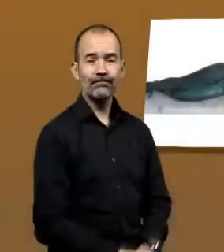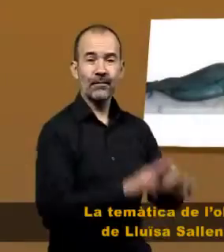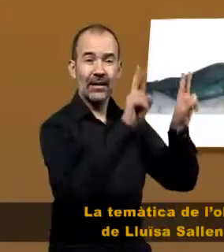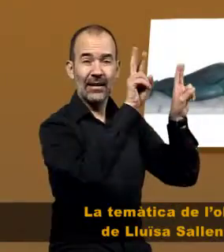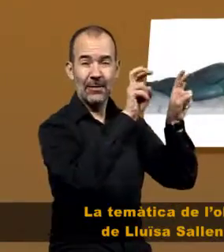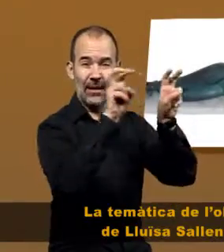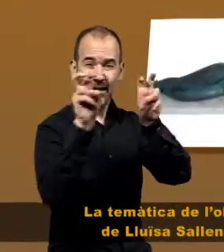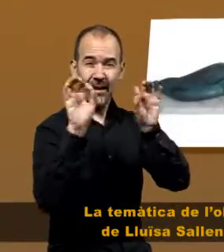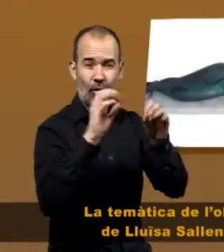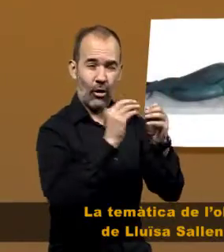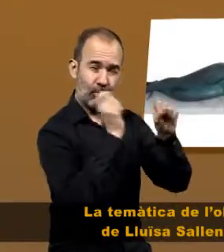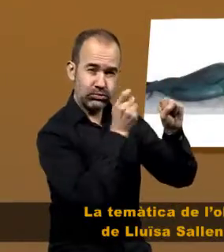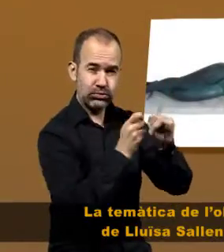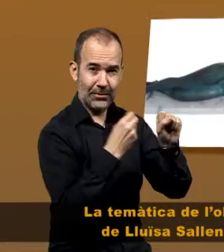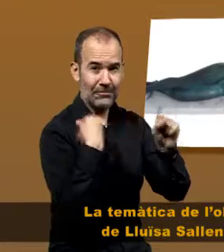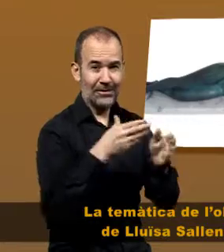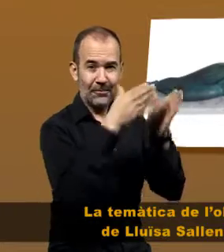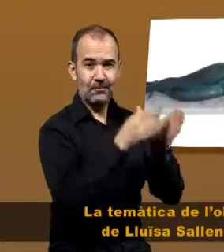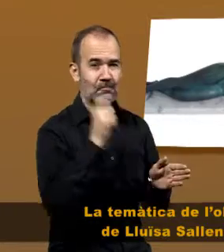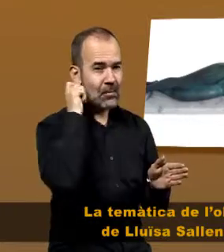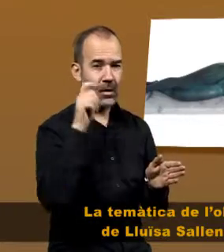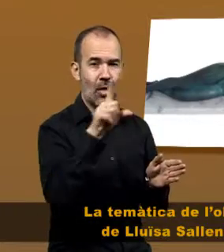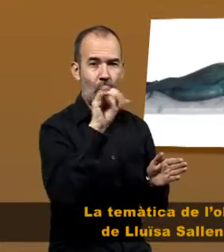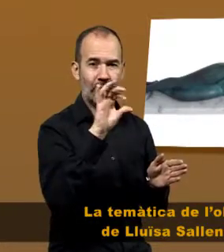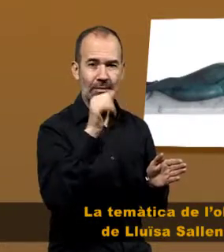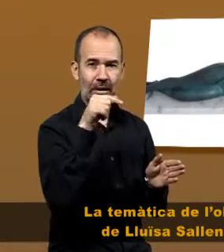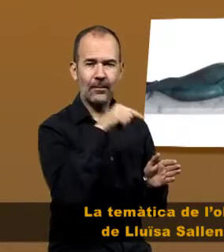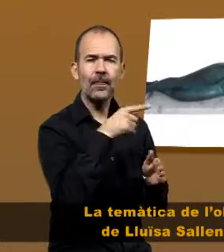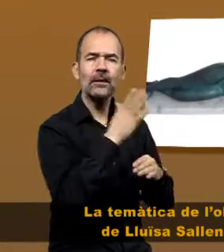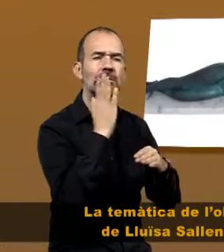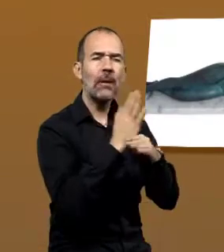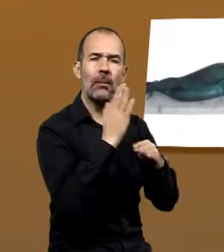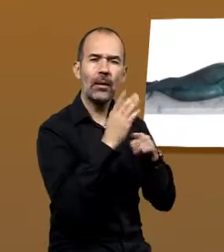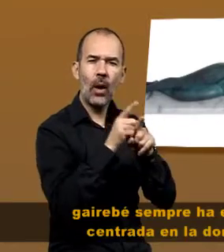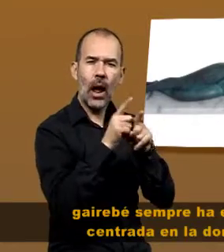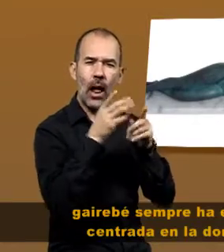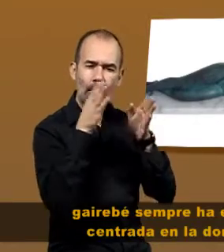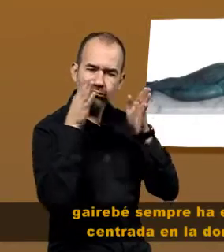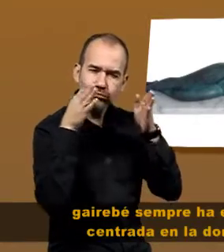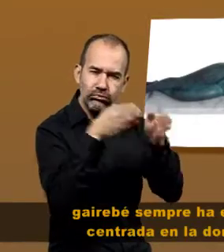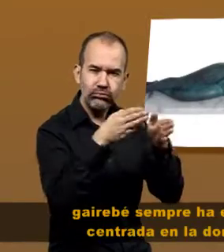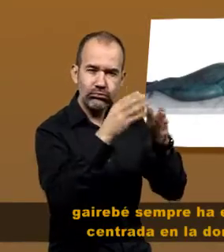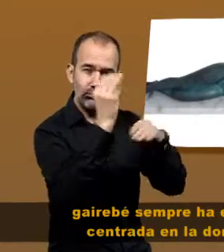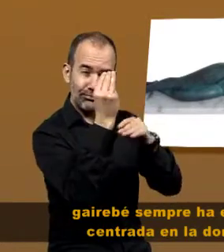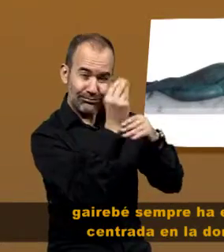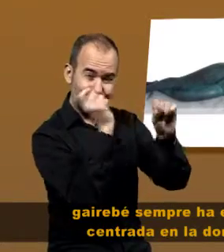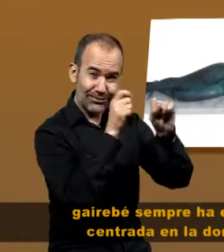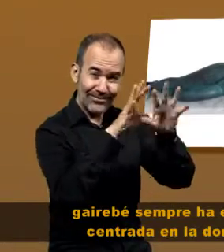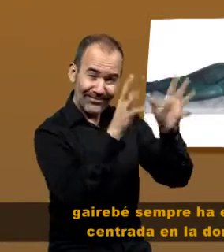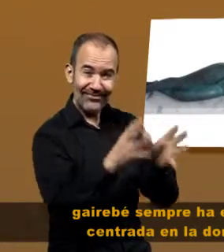La temàtica de l'obra de Lluïsa Sallent gairebé sempre ha estat centrada en la dona, sobretot